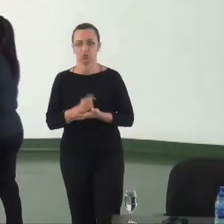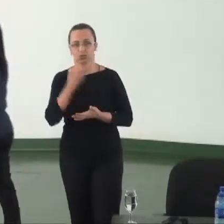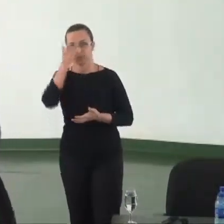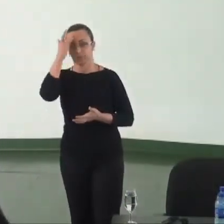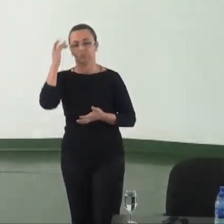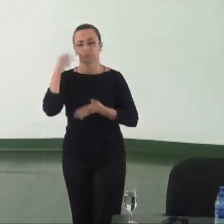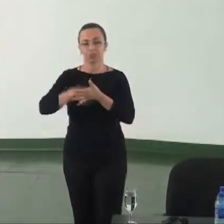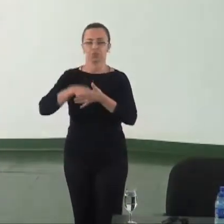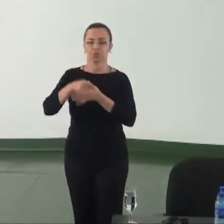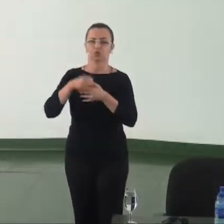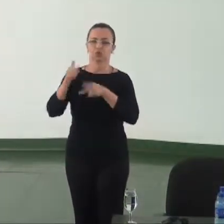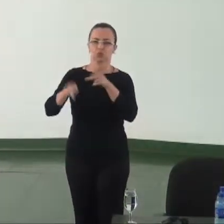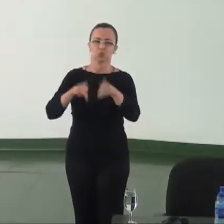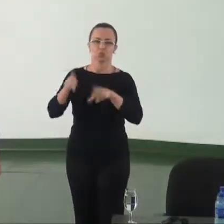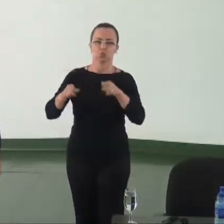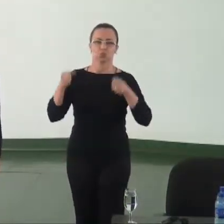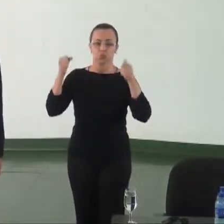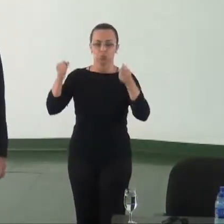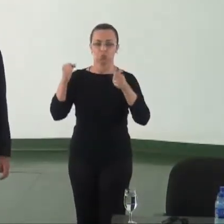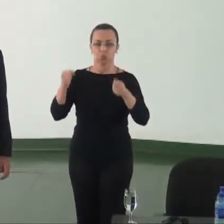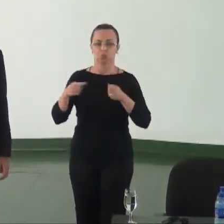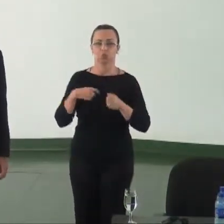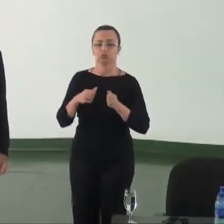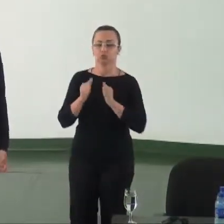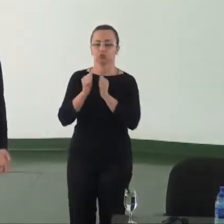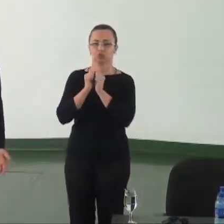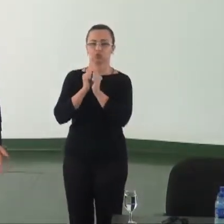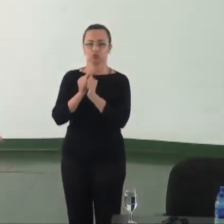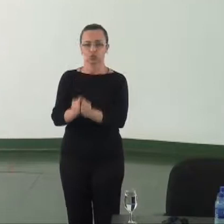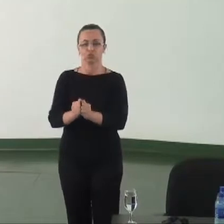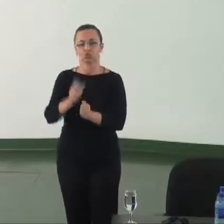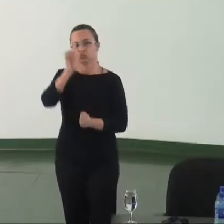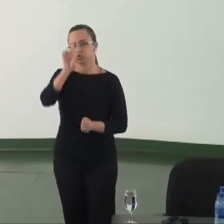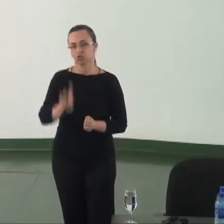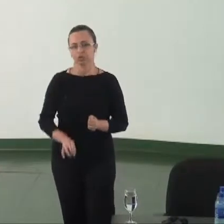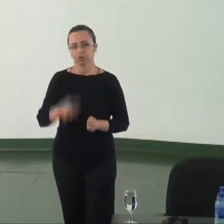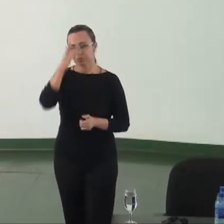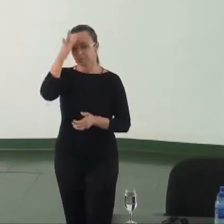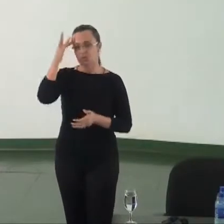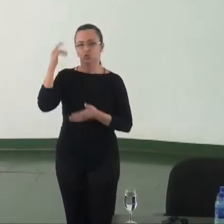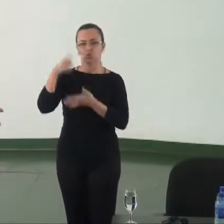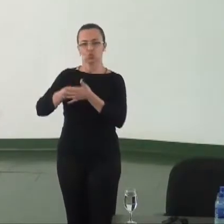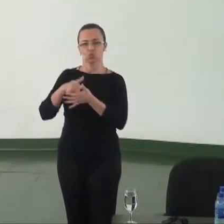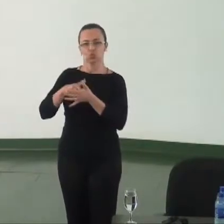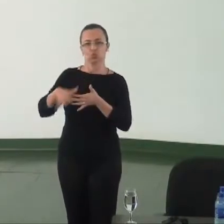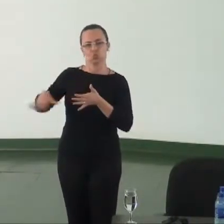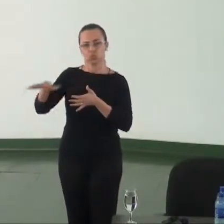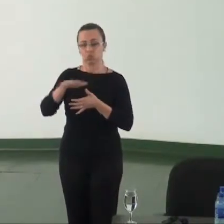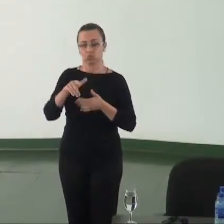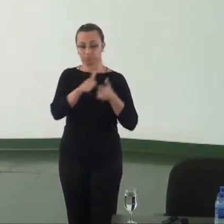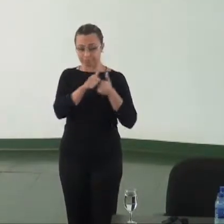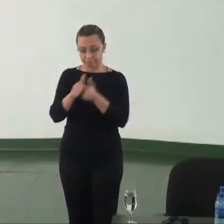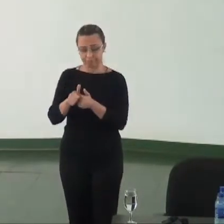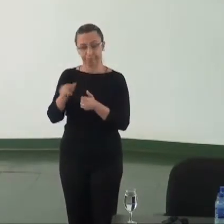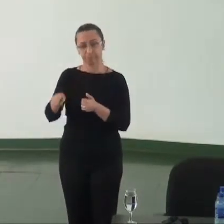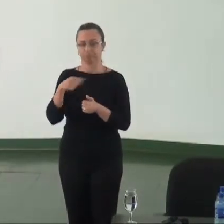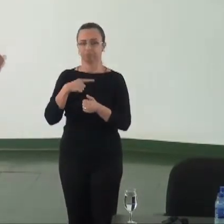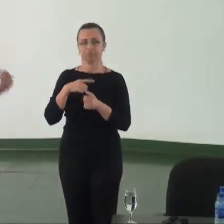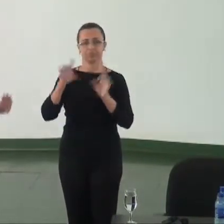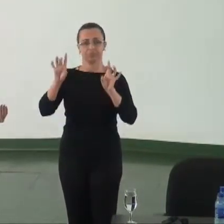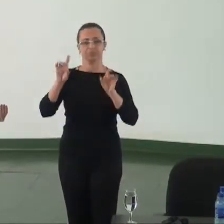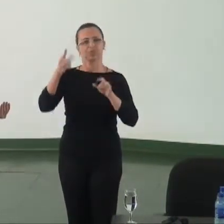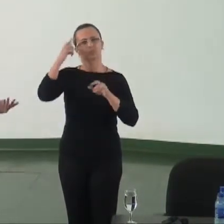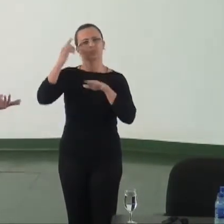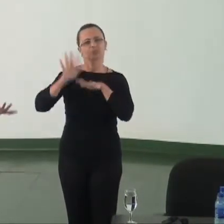populares acompanhando as violações de direitos dos ativistas e seus defensores, isso especialmente em decorrência